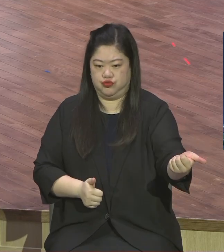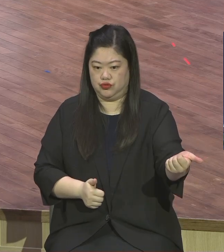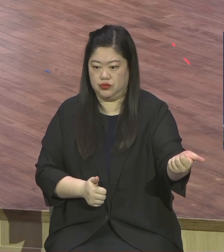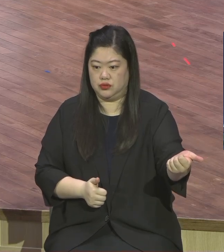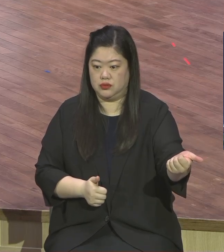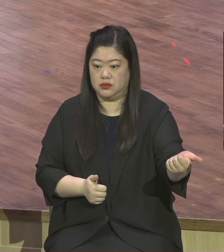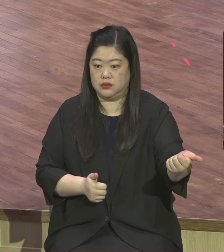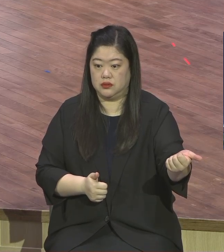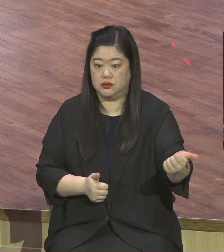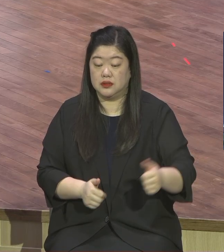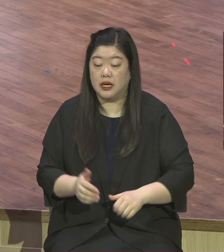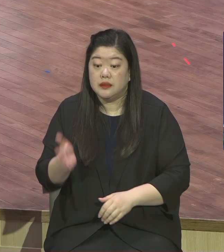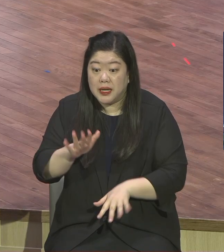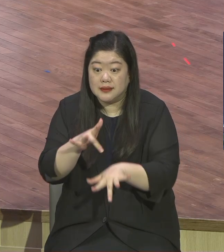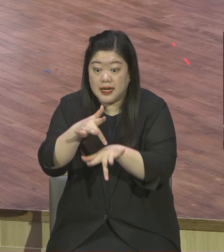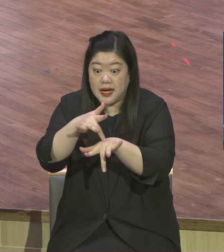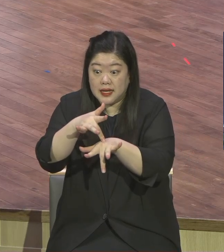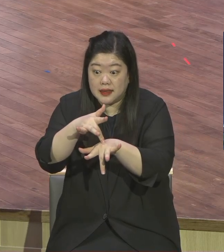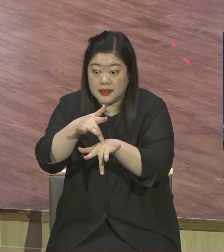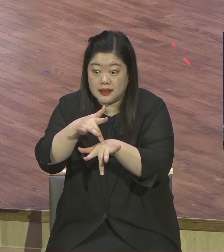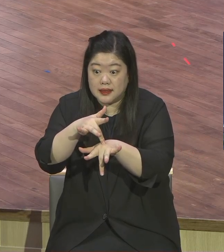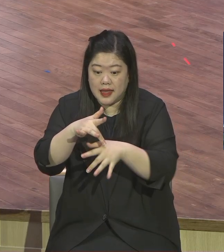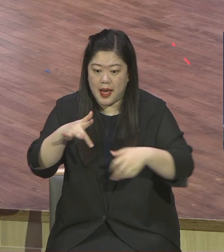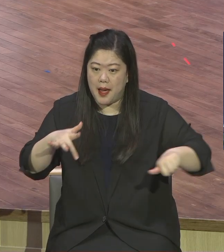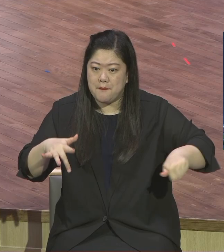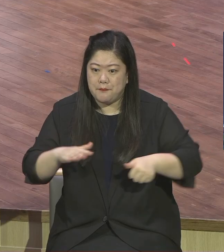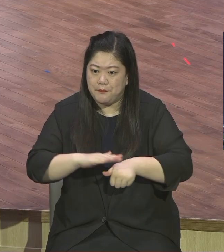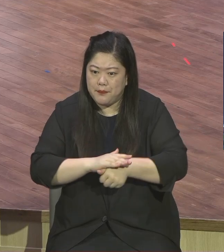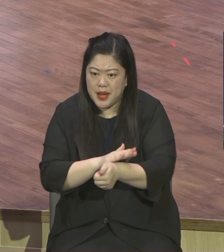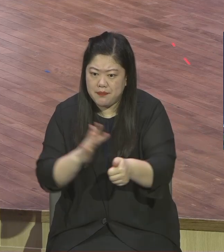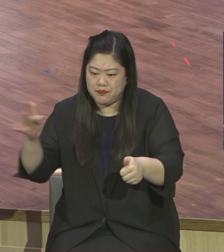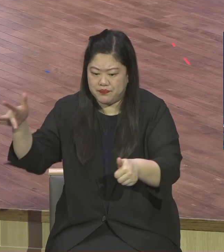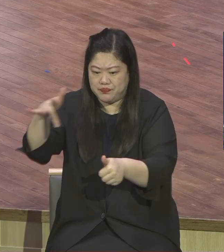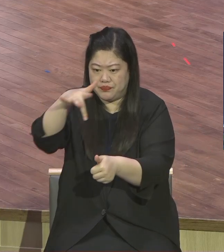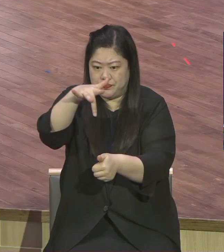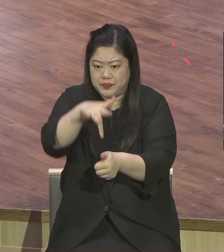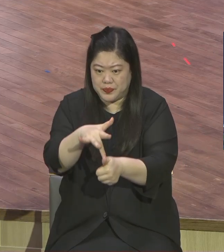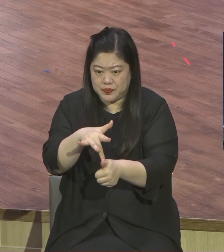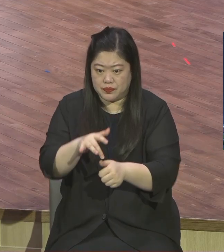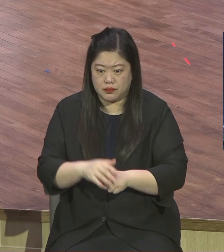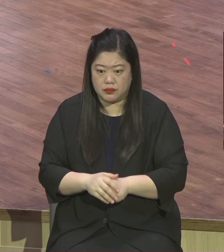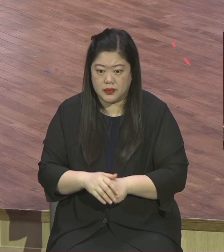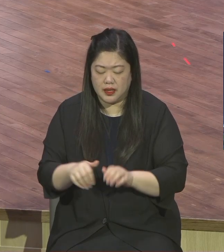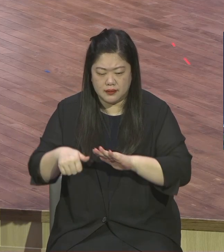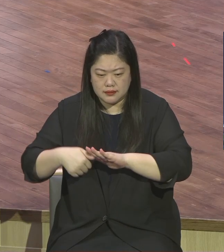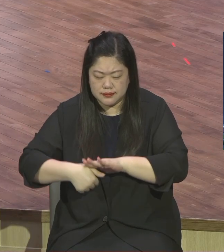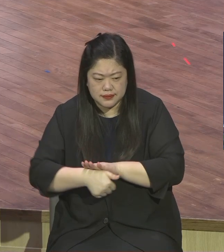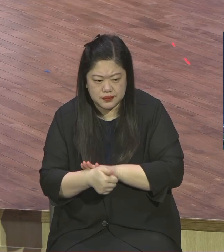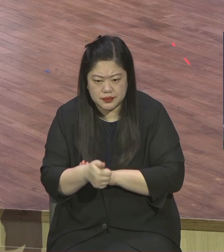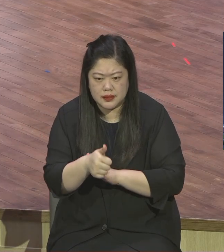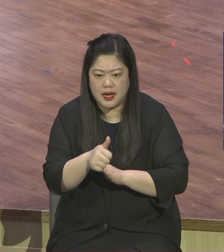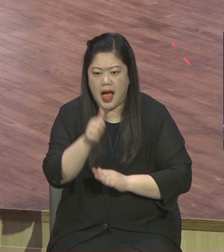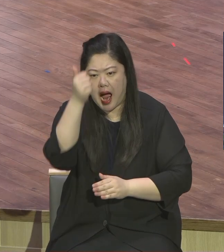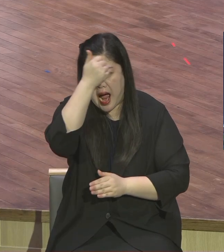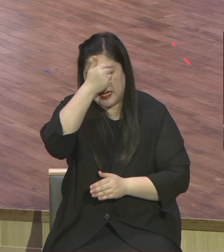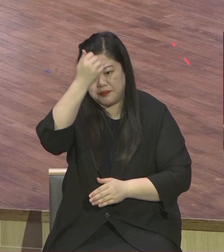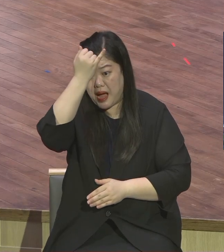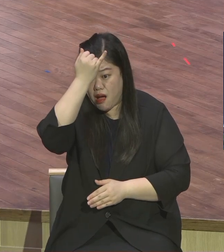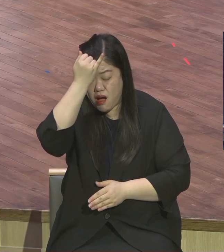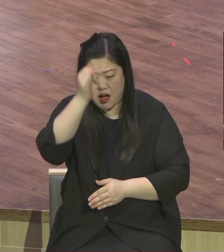죽을까 하느라 아니야 먹어봐 눈이 밝아서 하나님처럼 돼 너 그래서 그것을